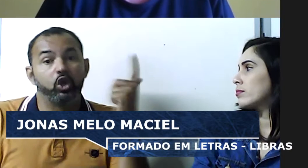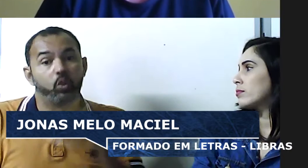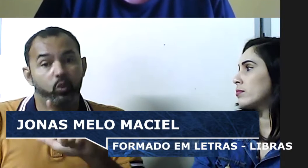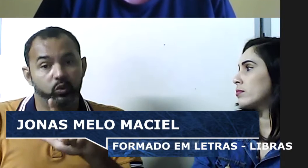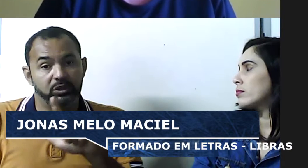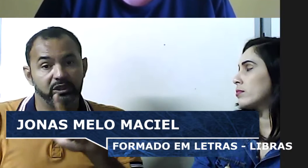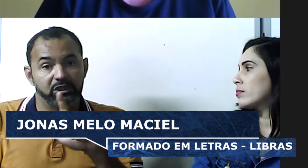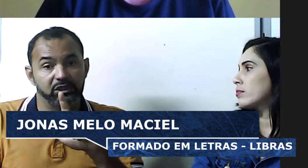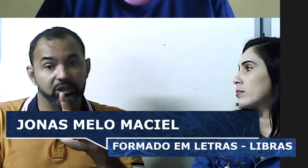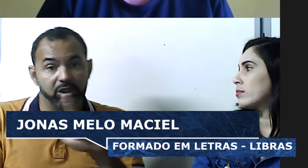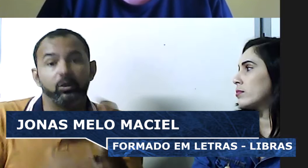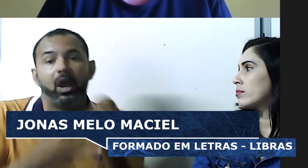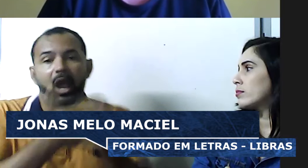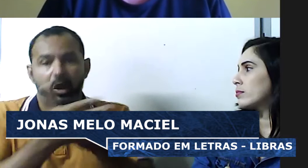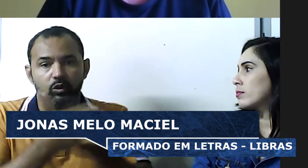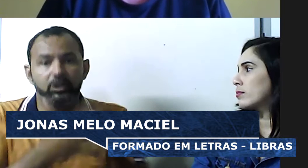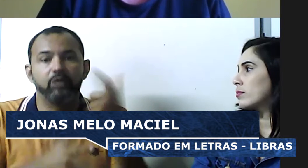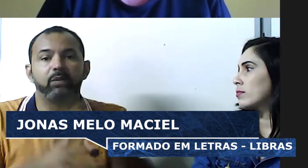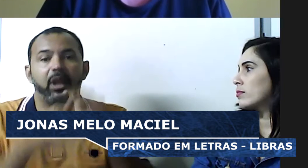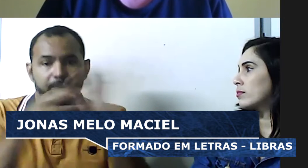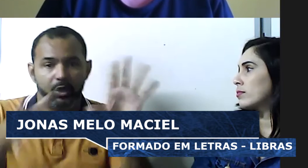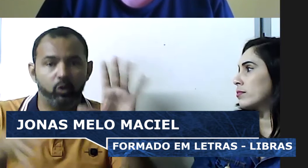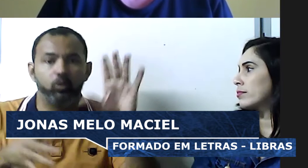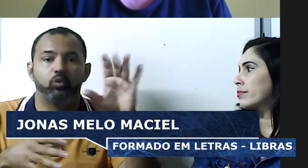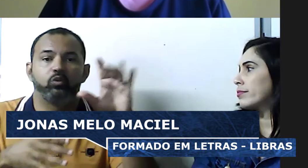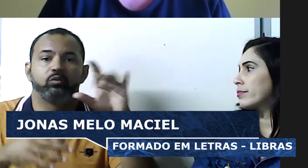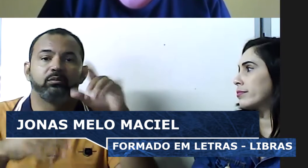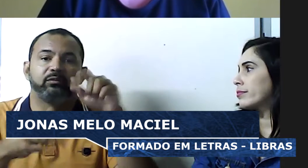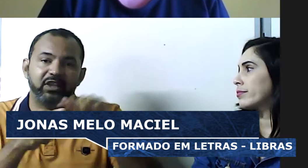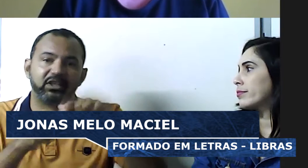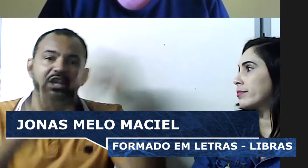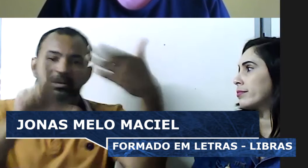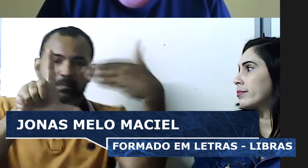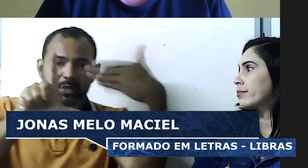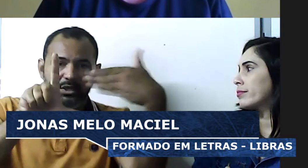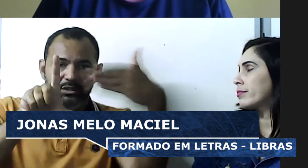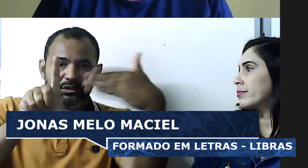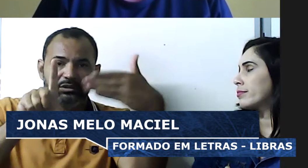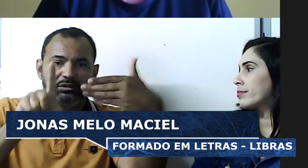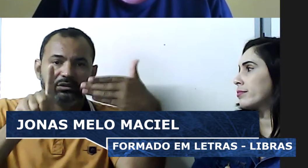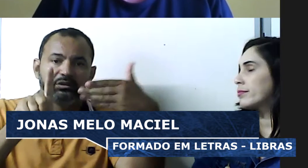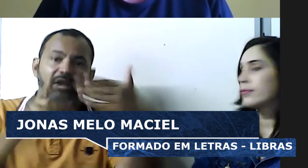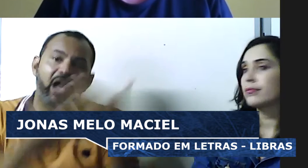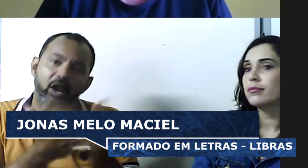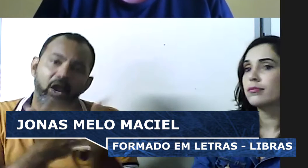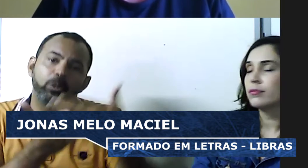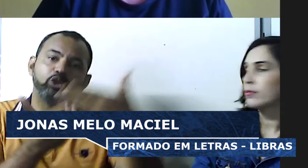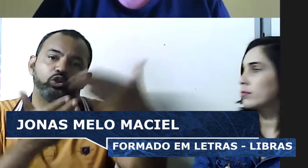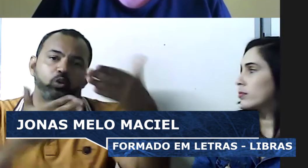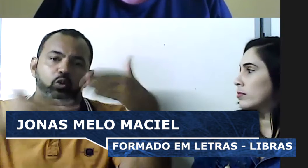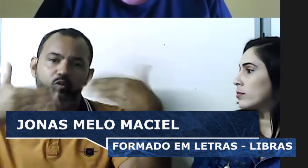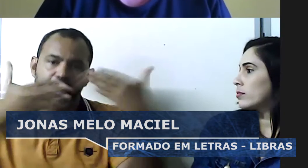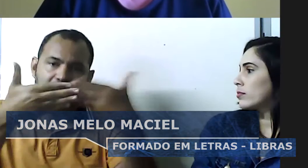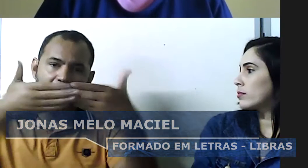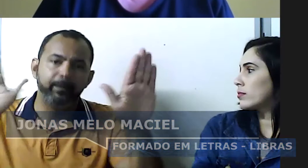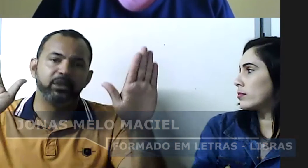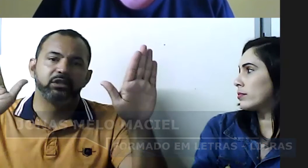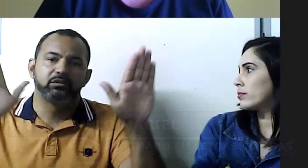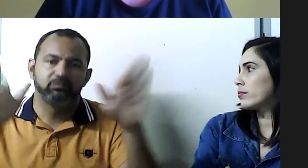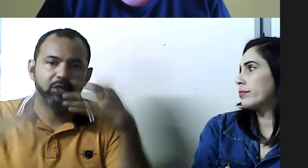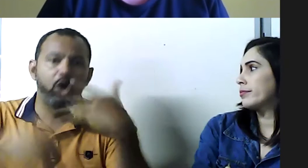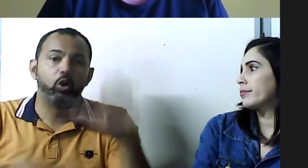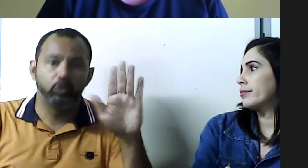e nós conseguimos essa conquista, e começaram a fazer a prova em